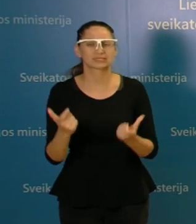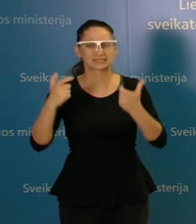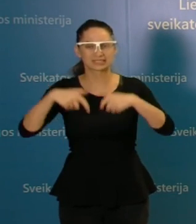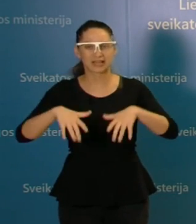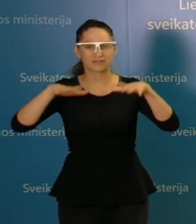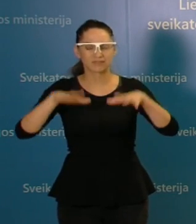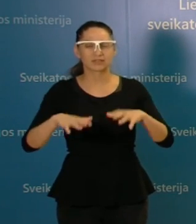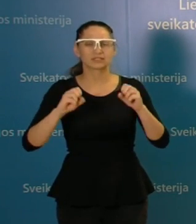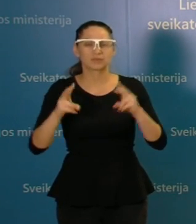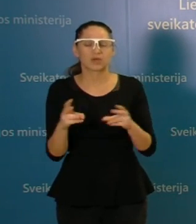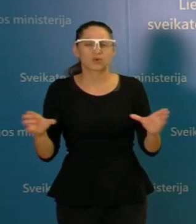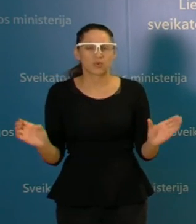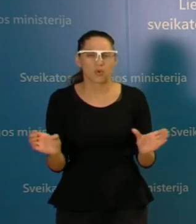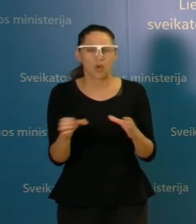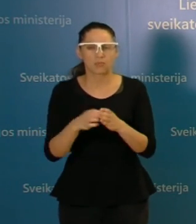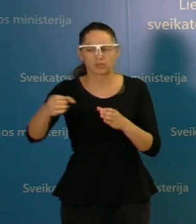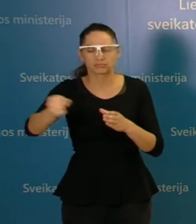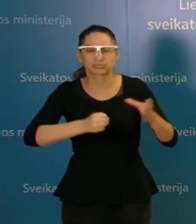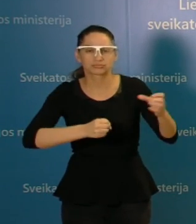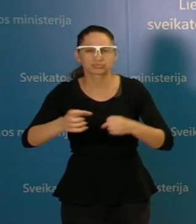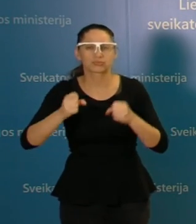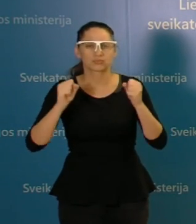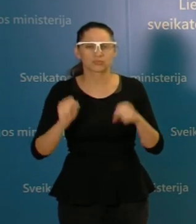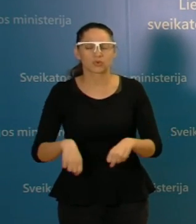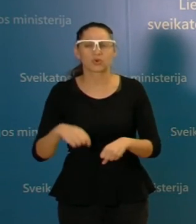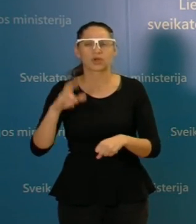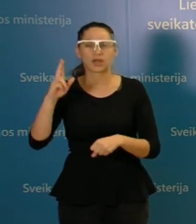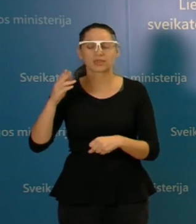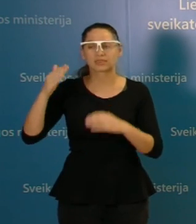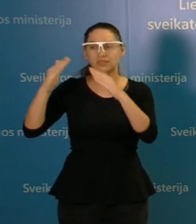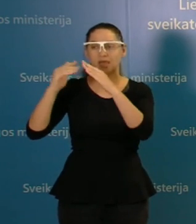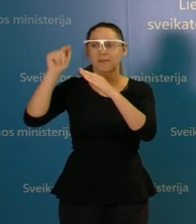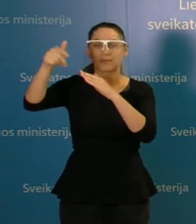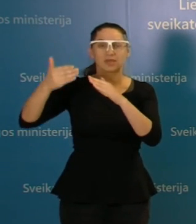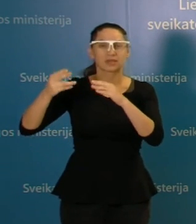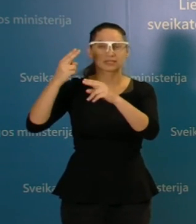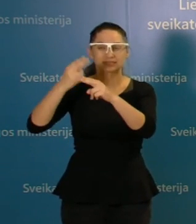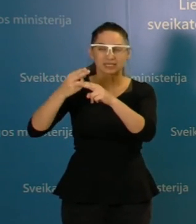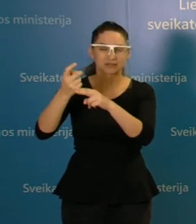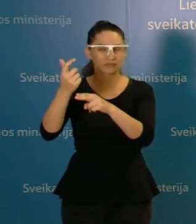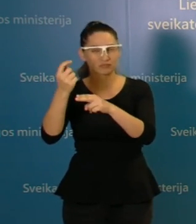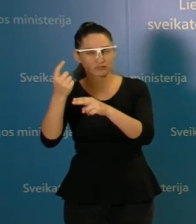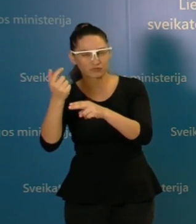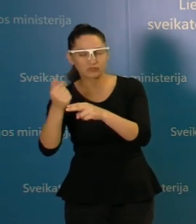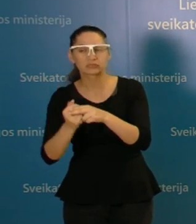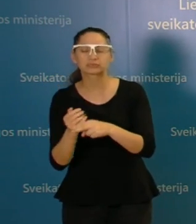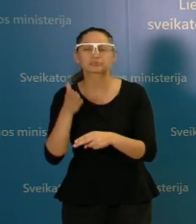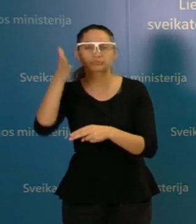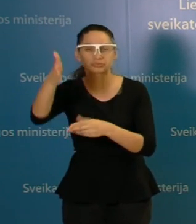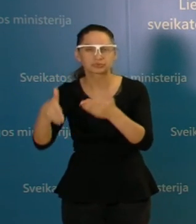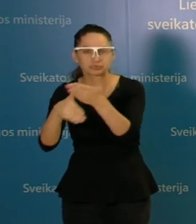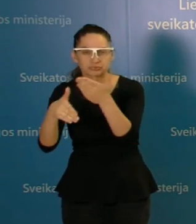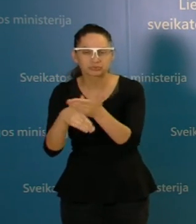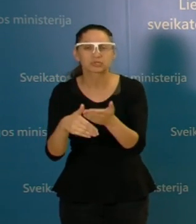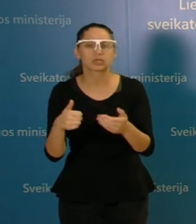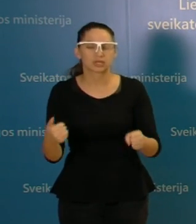formuoti komandas, kurios galės namuose lengviau sergantiem pacientam teikti pagalbą. Kaip ir sakiau, tikrai turėsim